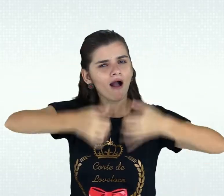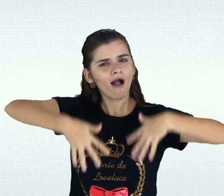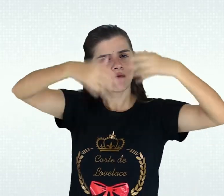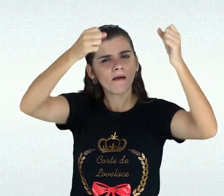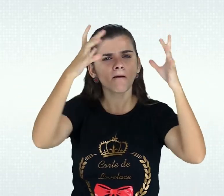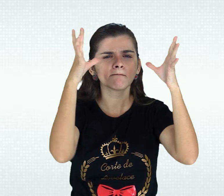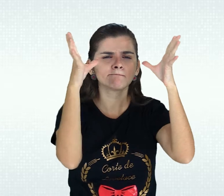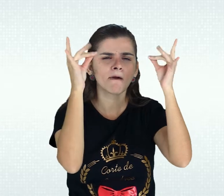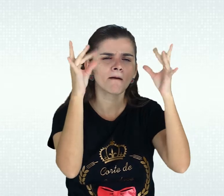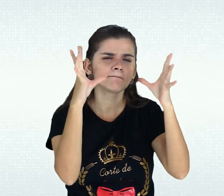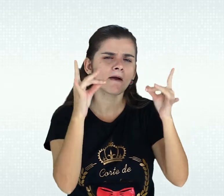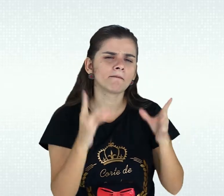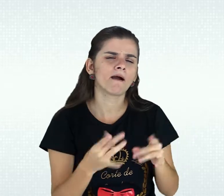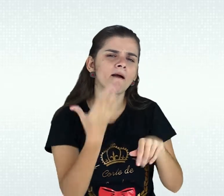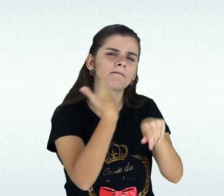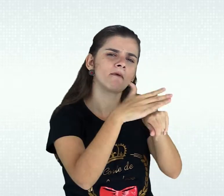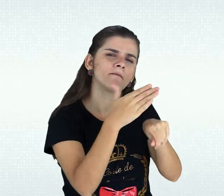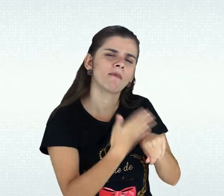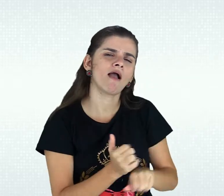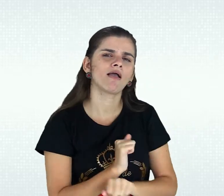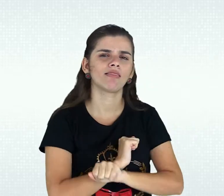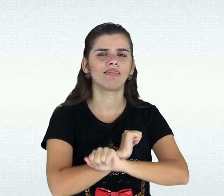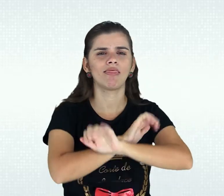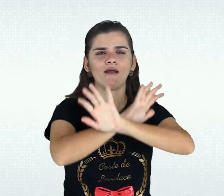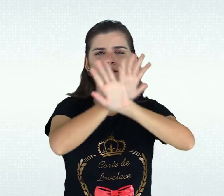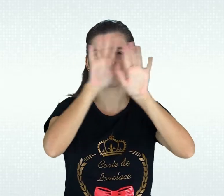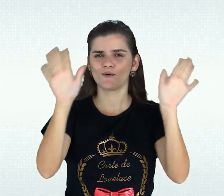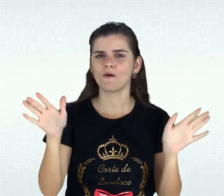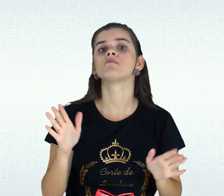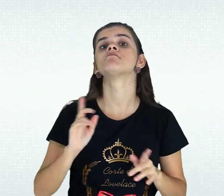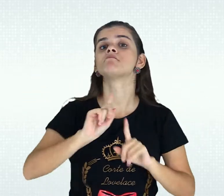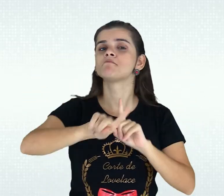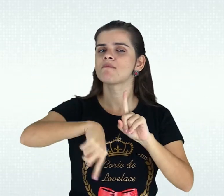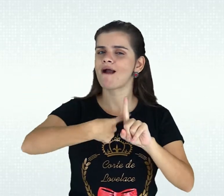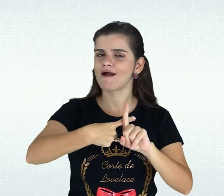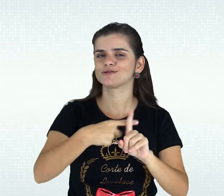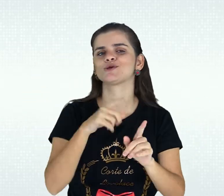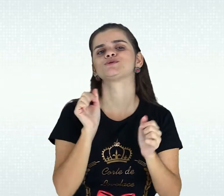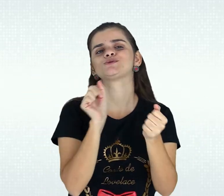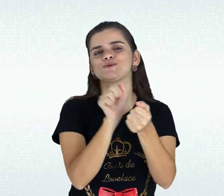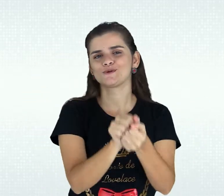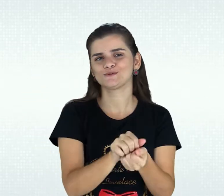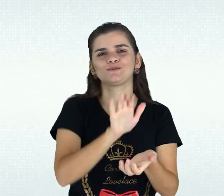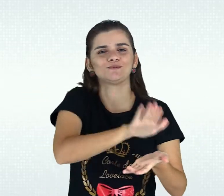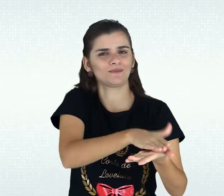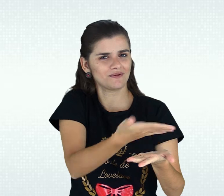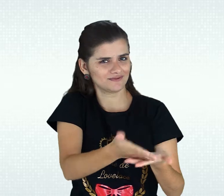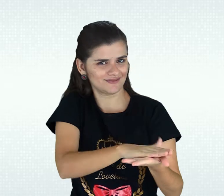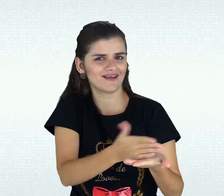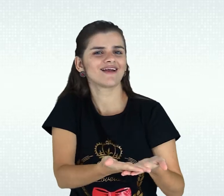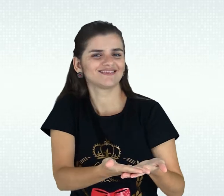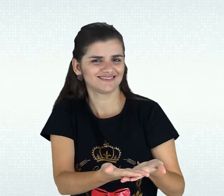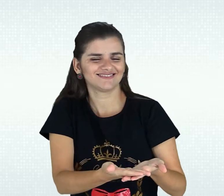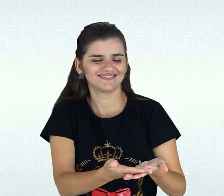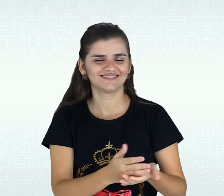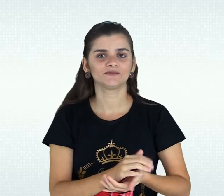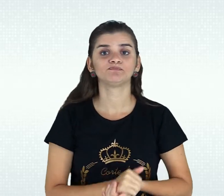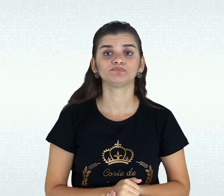colocado em prática, esclarecendo todas as dúvidas com o auxílio de intérprete. Após esses momentos, a aluna